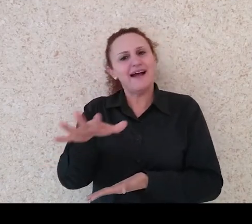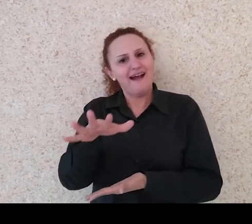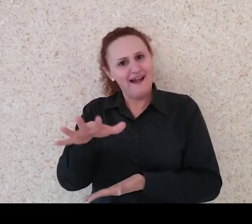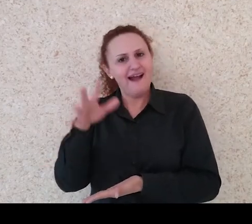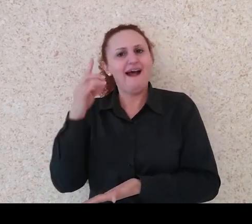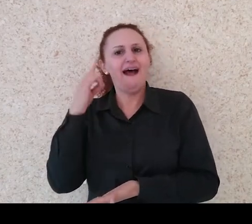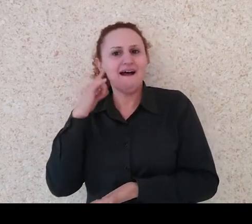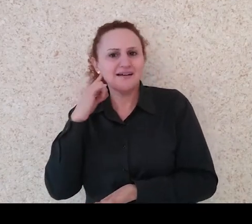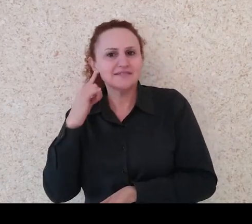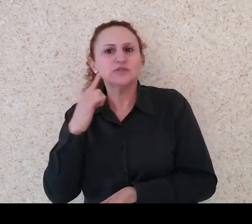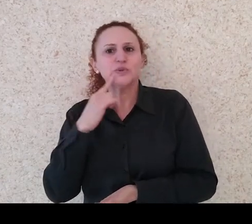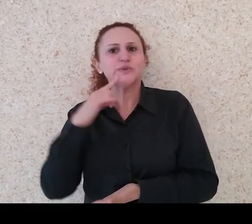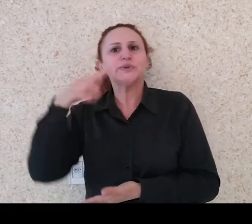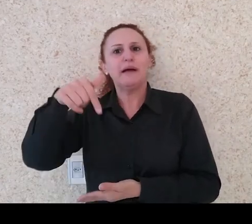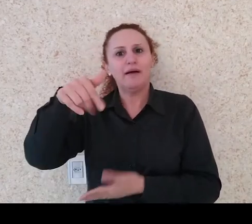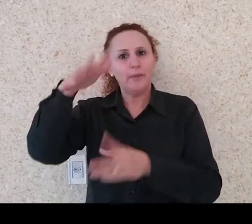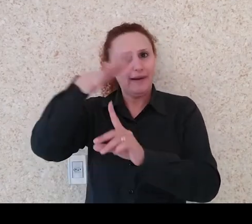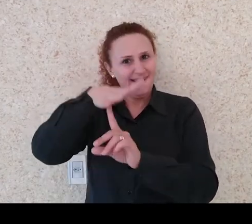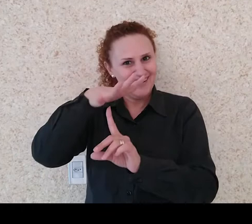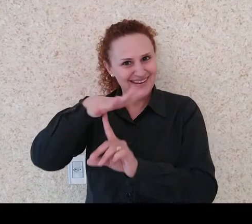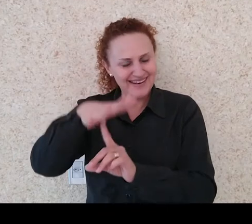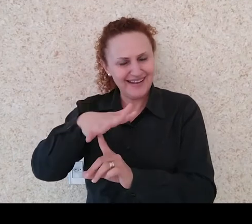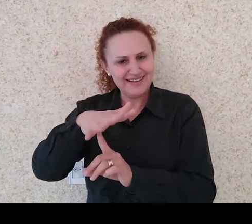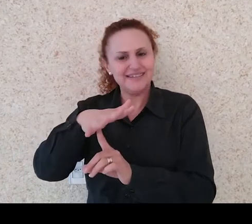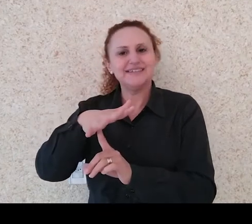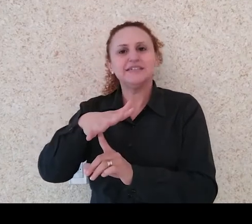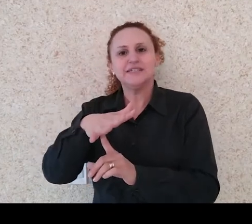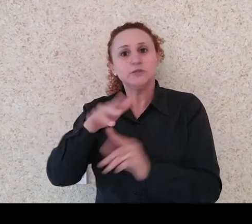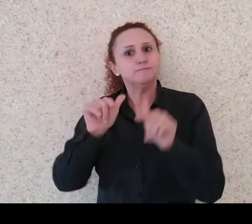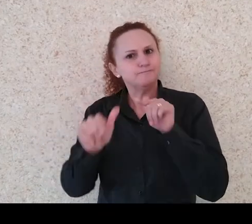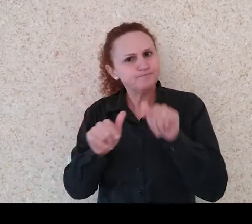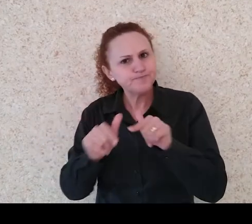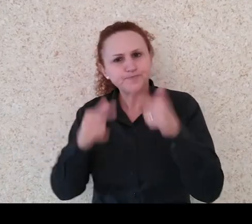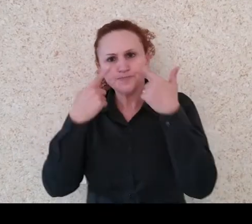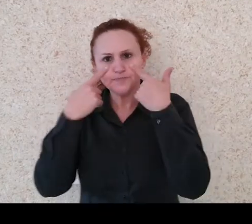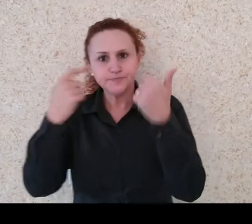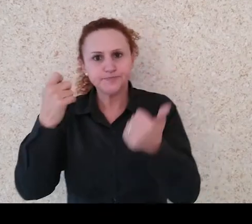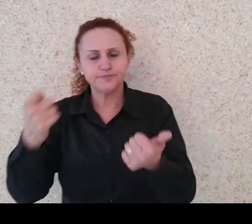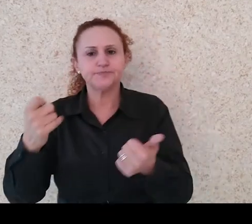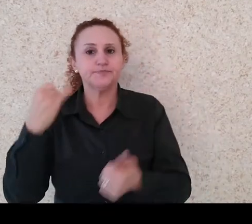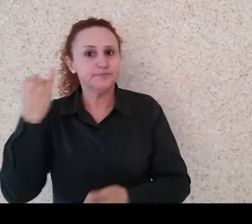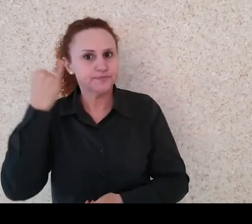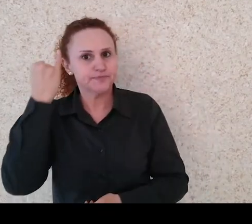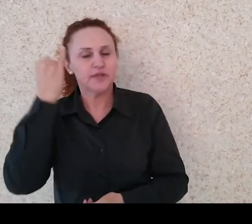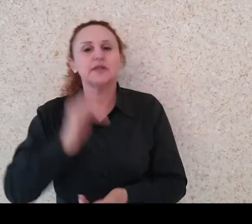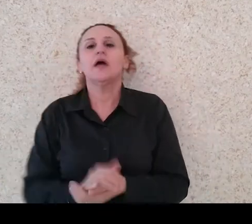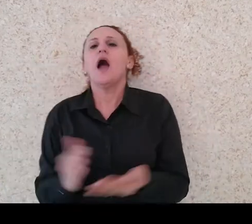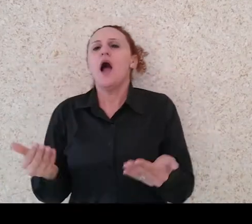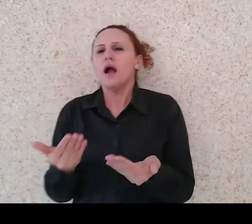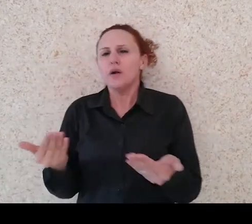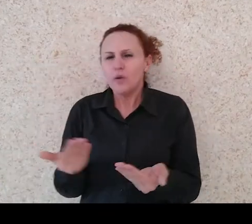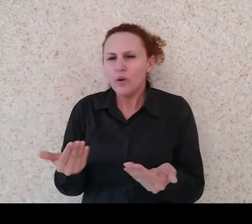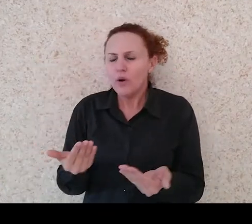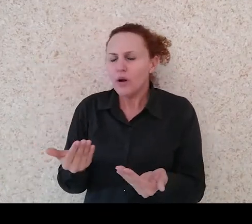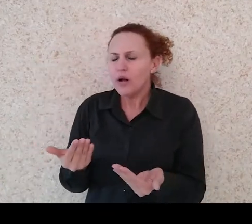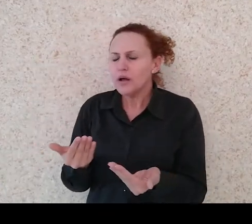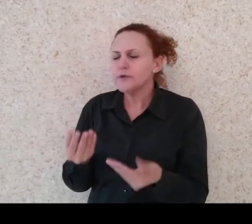bastante interessante. Focando agora no trabalho das bancas, como que funcionam as